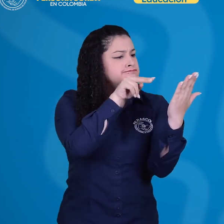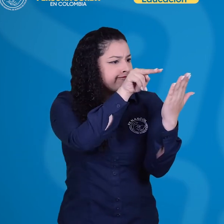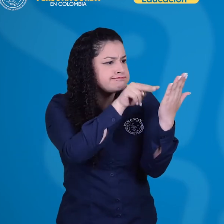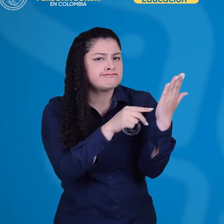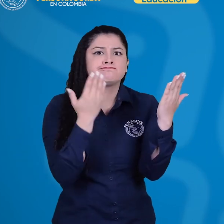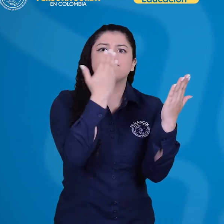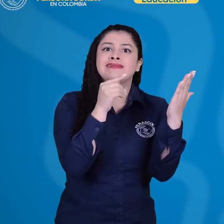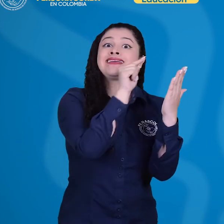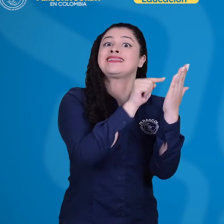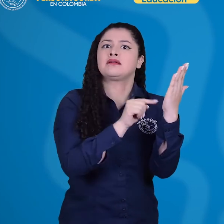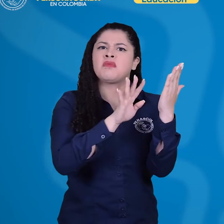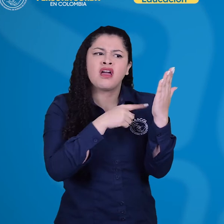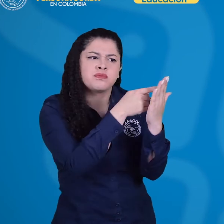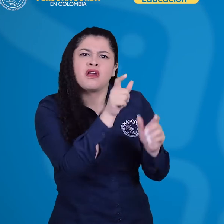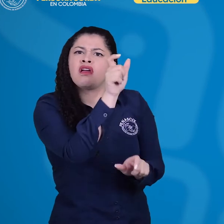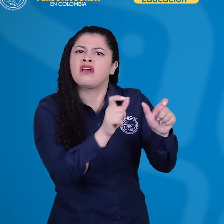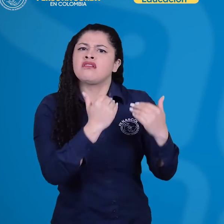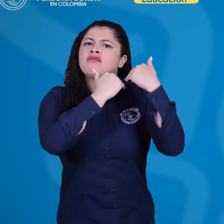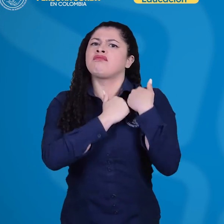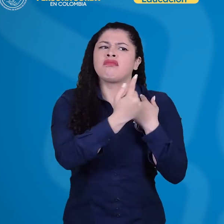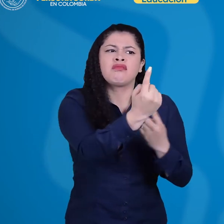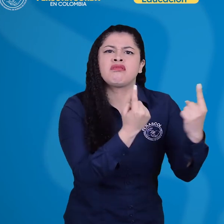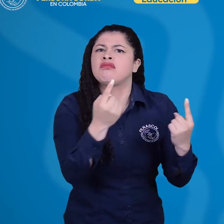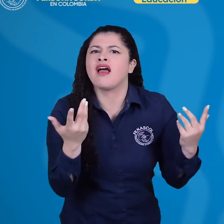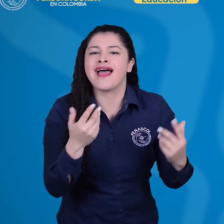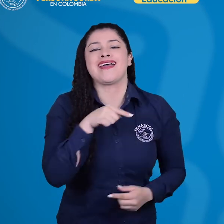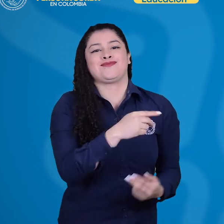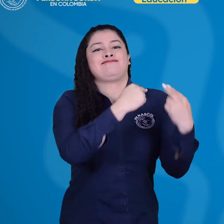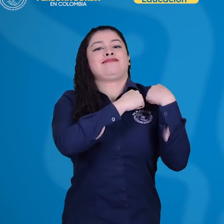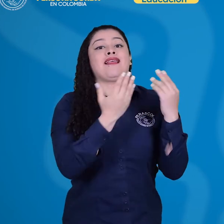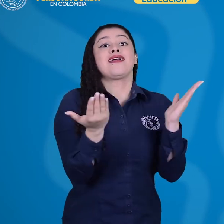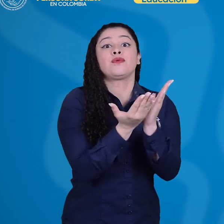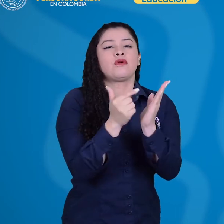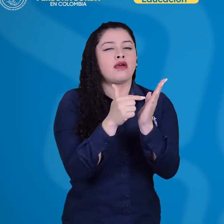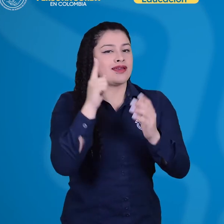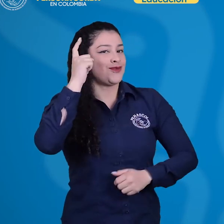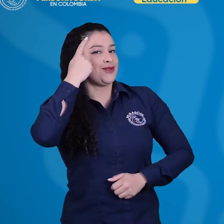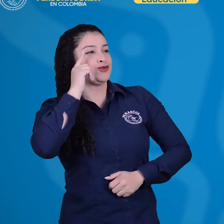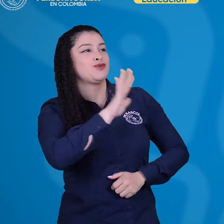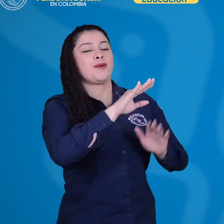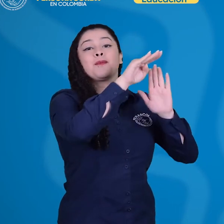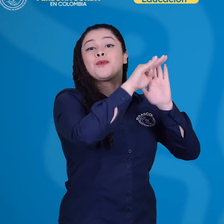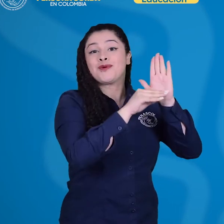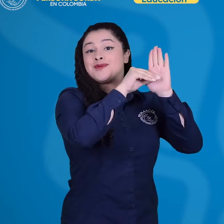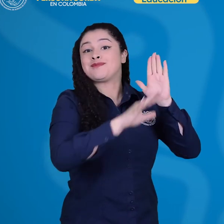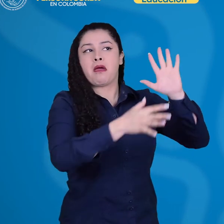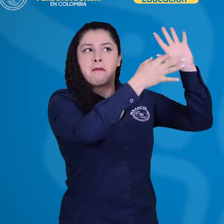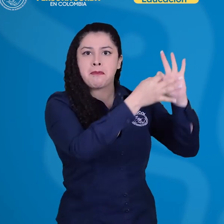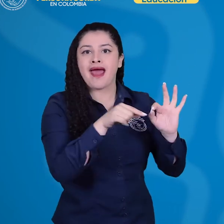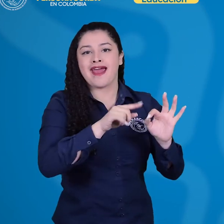tanto a los actores educativos y gubernamentales responsables de la implementación de la política